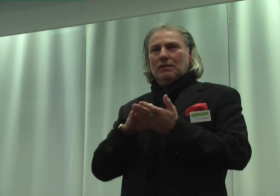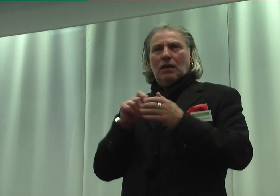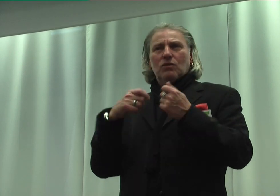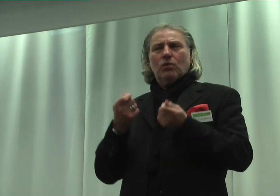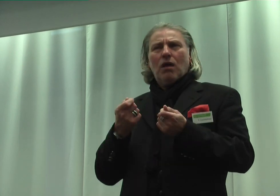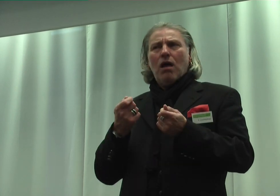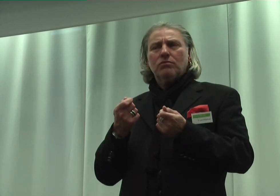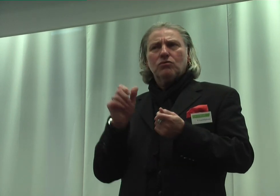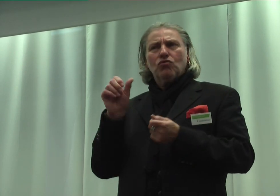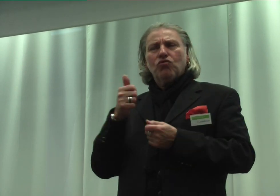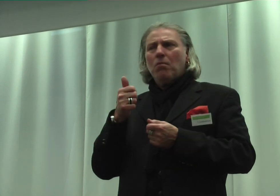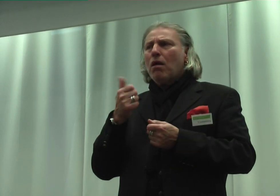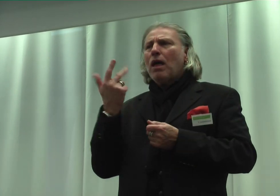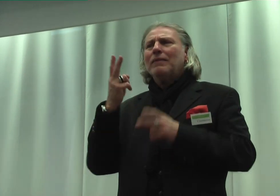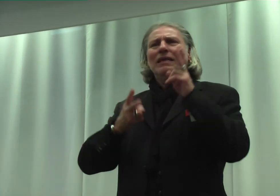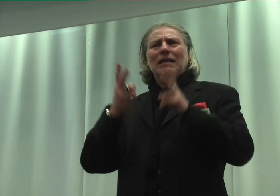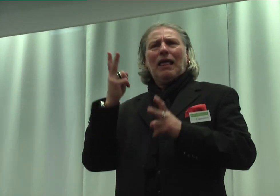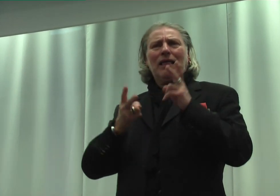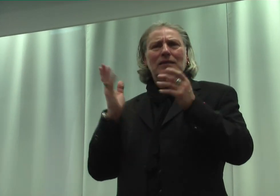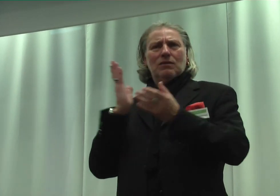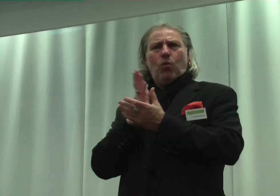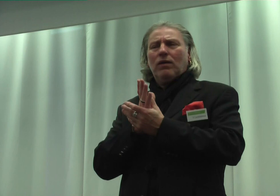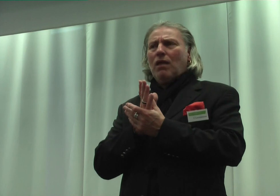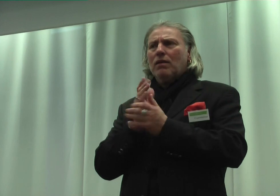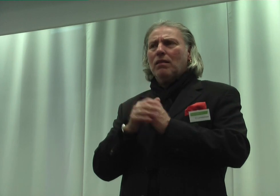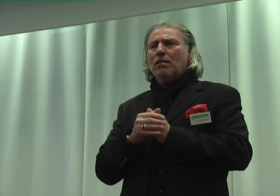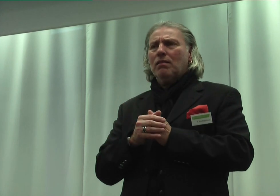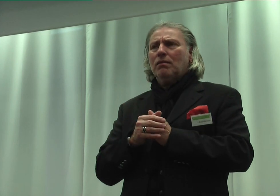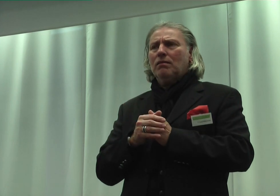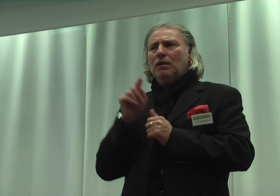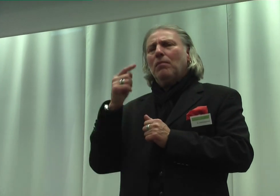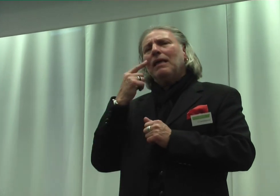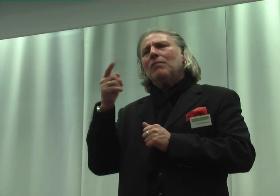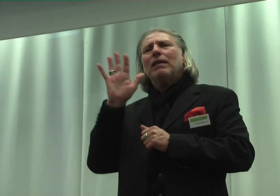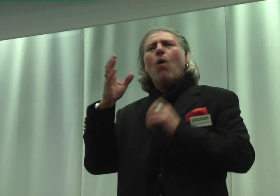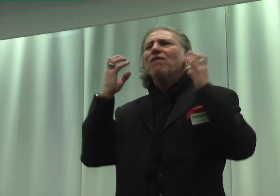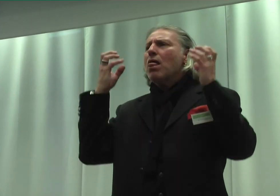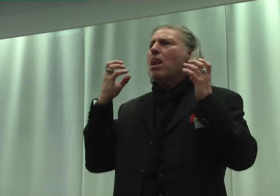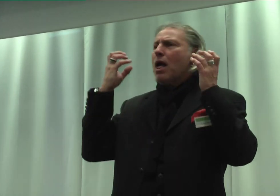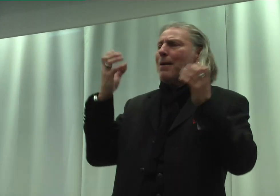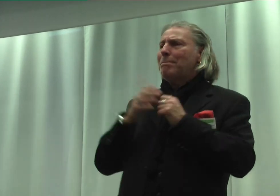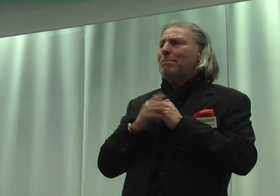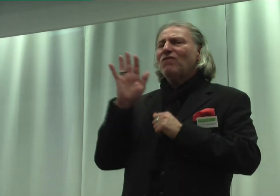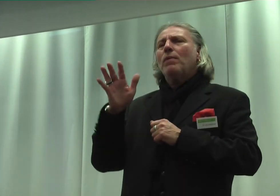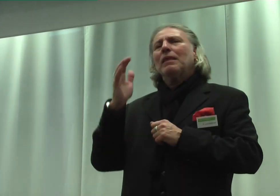mal ein Gewichtsurteil, den man im Hinblick auf Lern von geistig behinderten